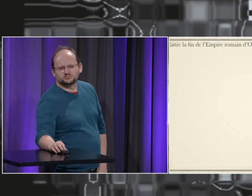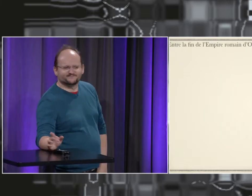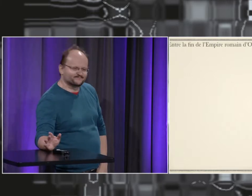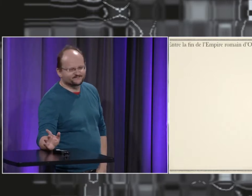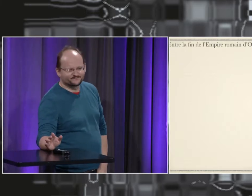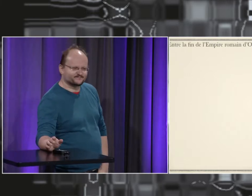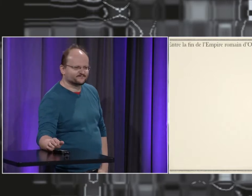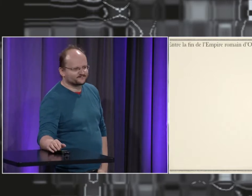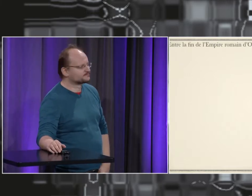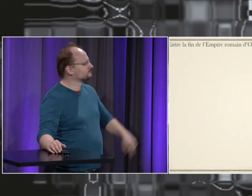vous le connaissez